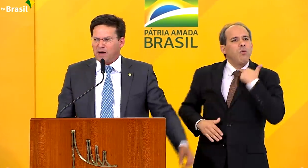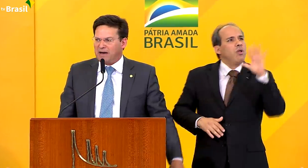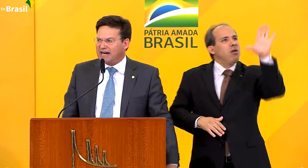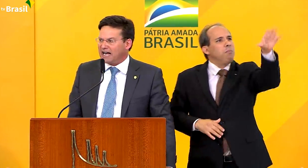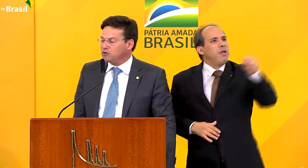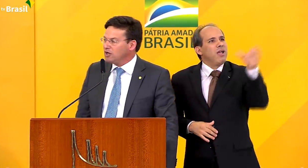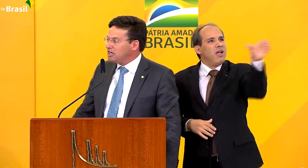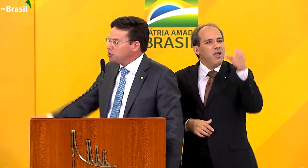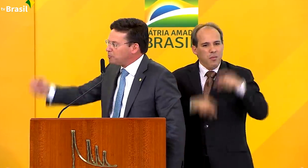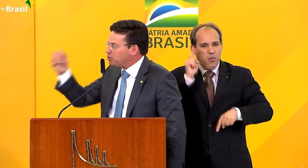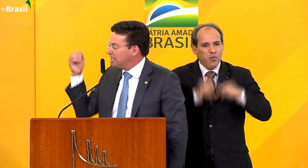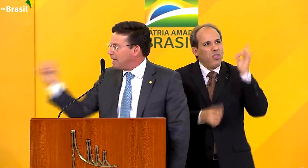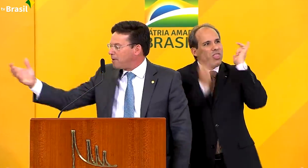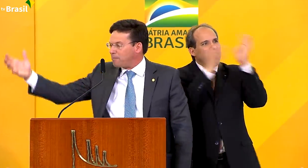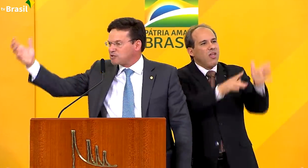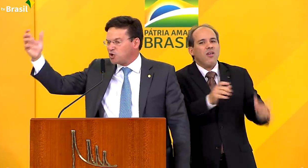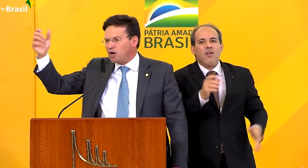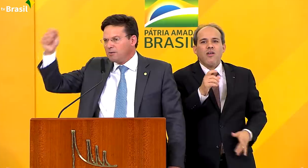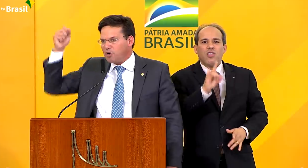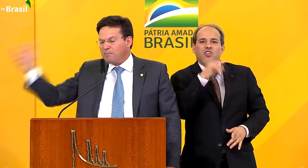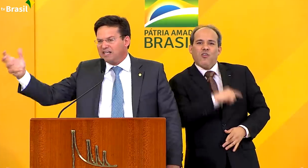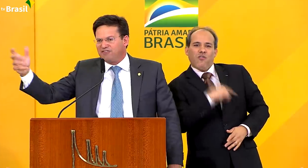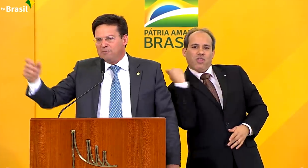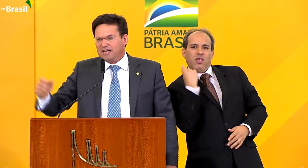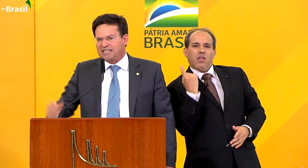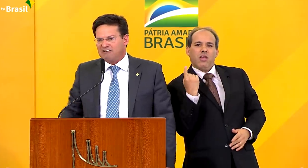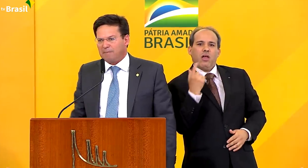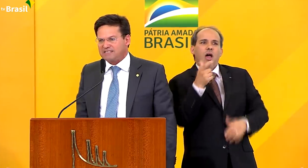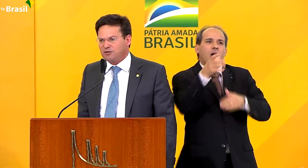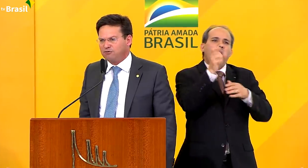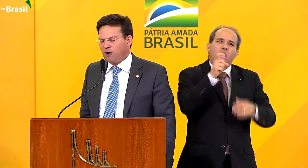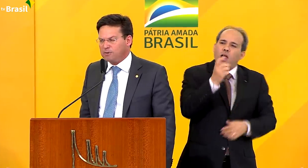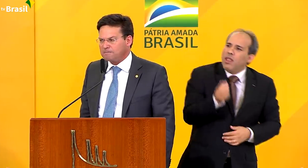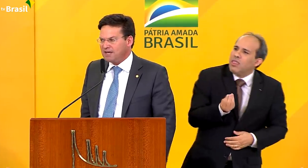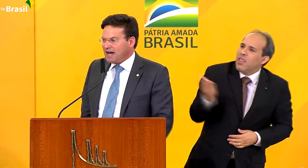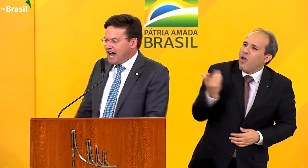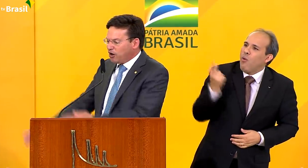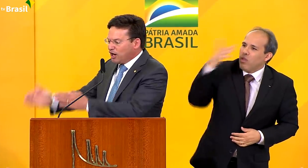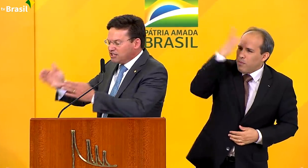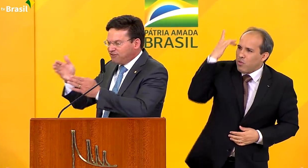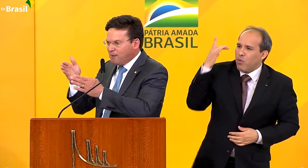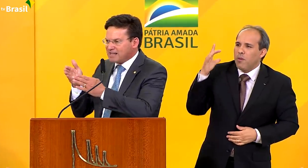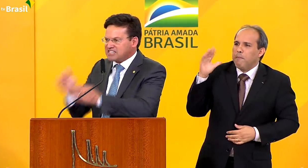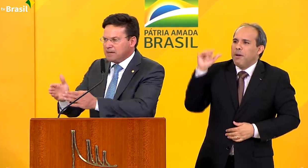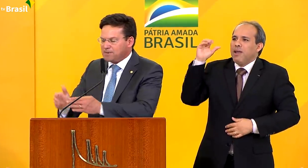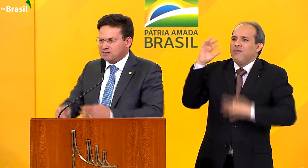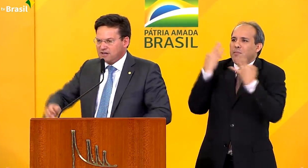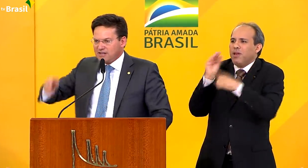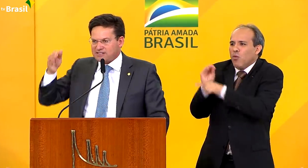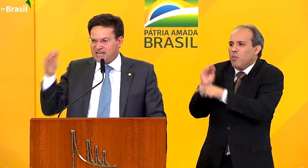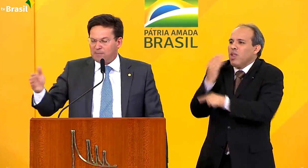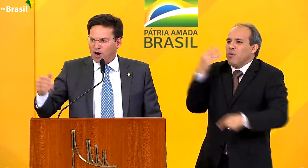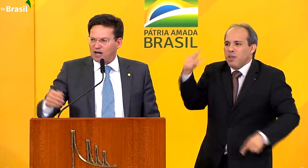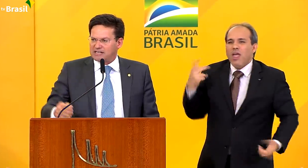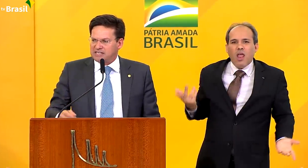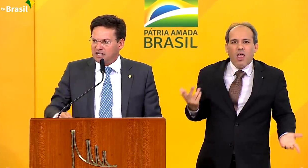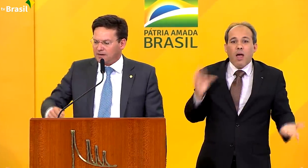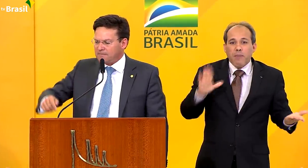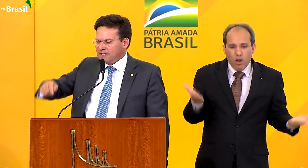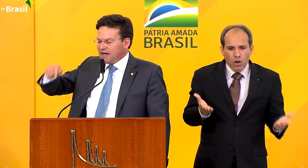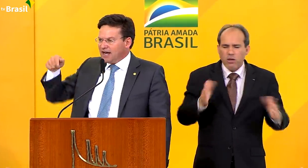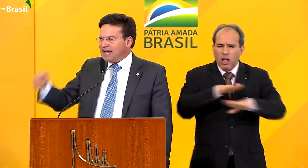vencendo no supermercado e não podia dar para uma pessoa, para uma mãe de família que estava passando fome. Agora, de forma simples, sem